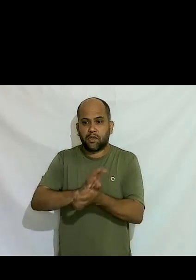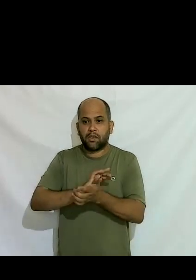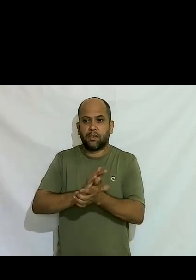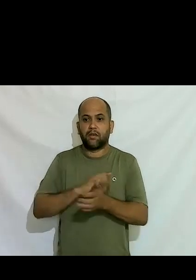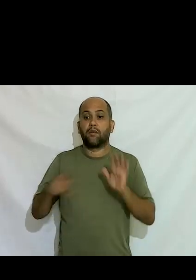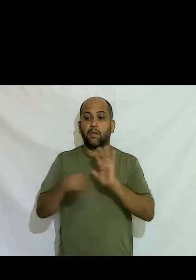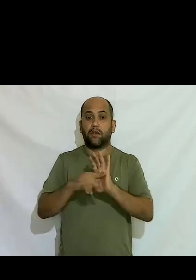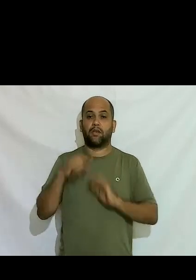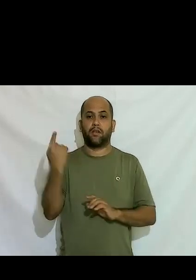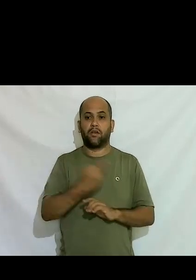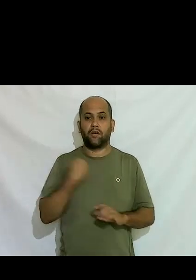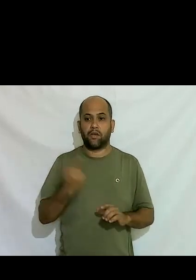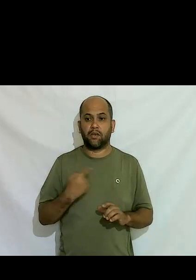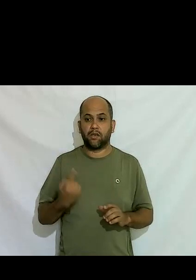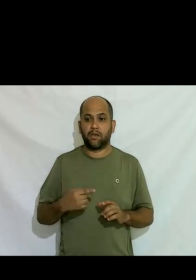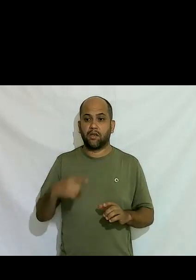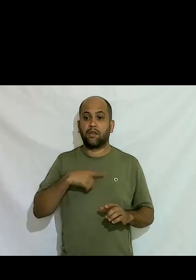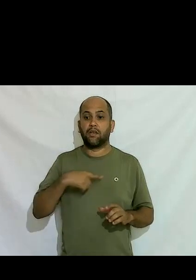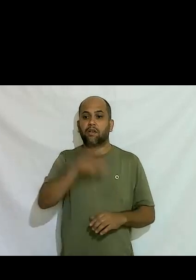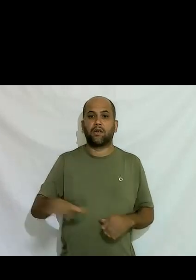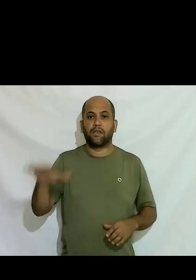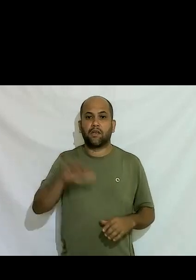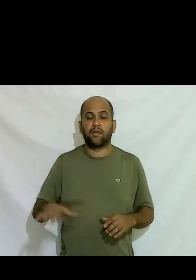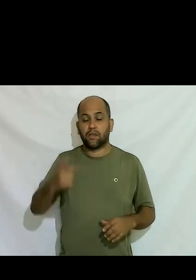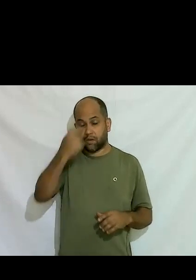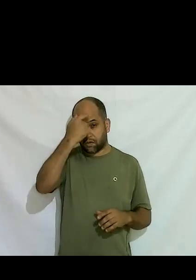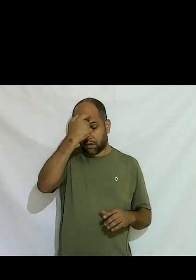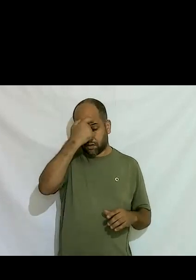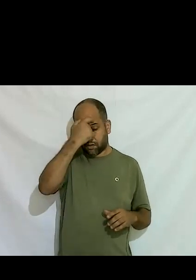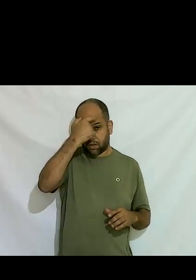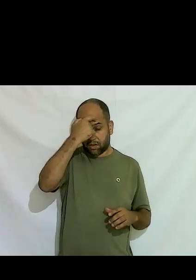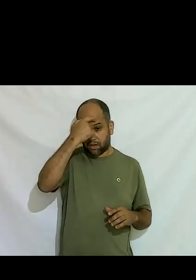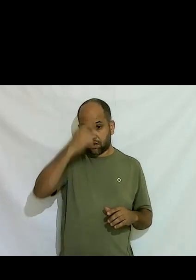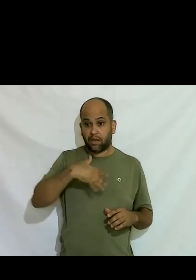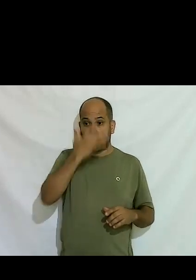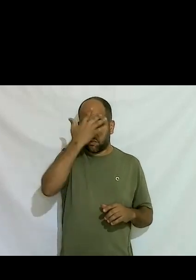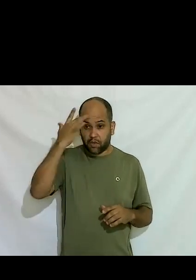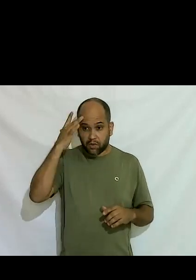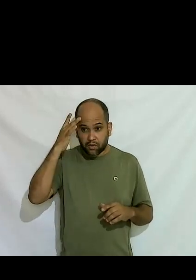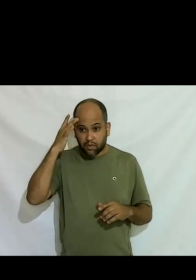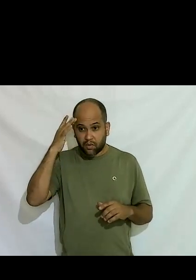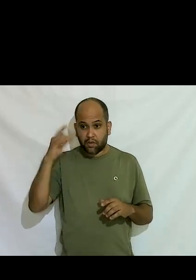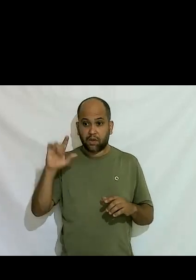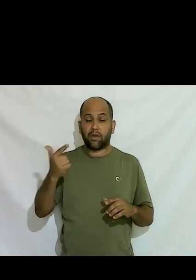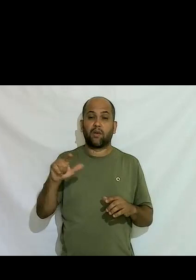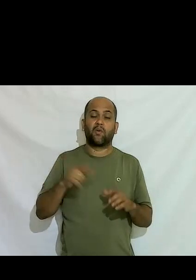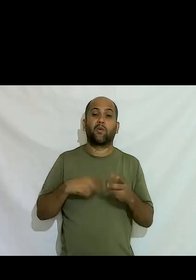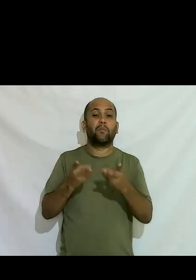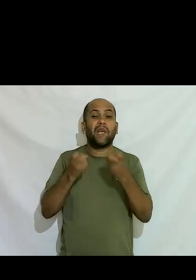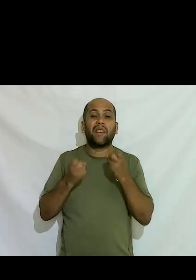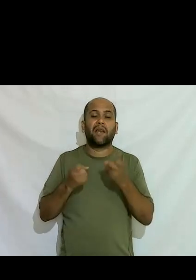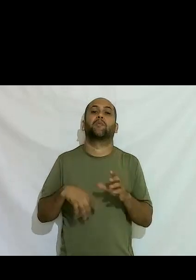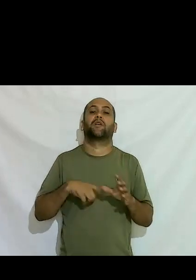gente né são vieses inconscientes que a gente chama né a pessoa não tem não percebe que ela tem o